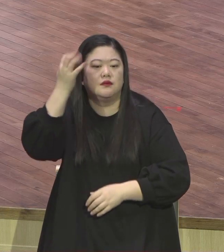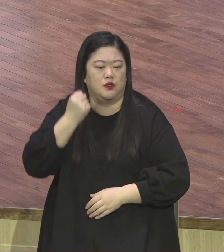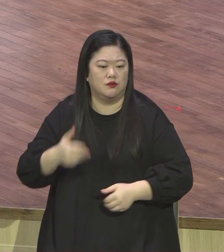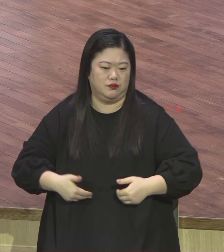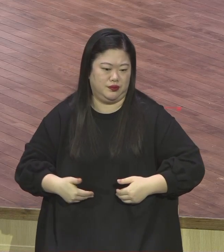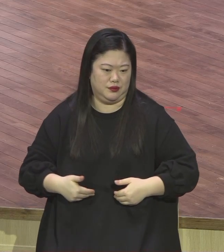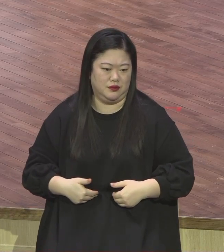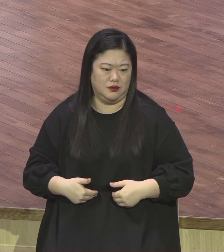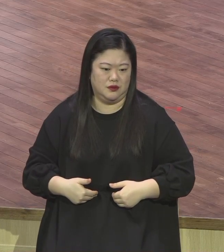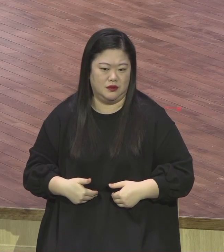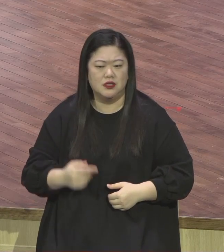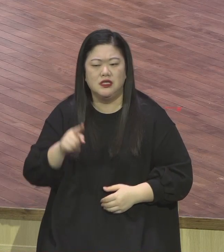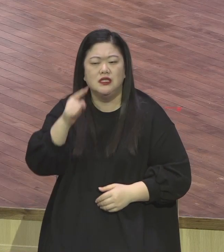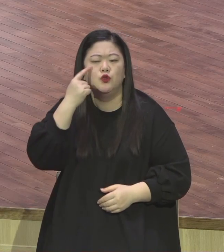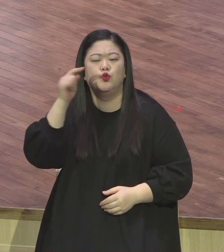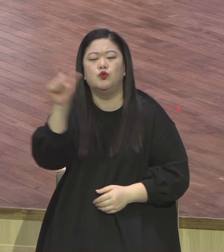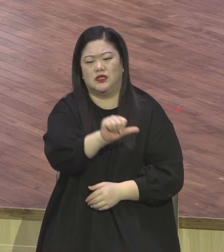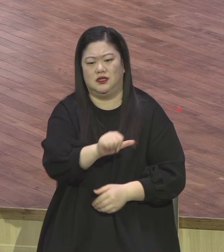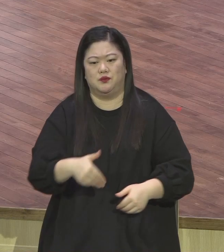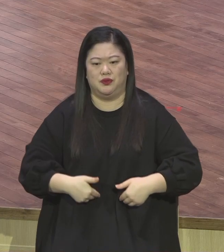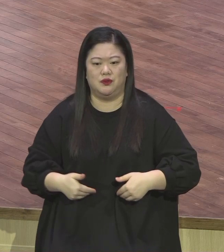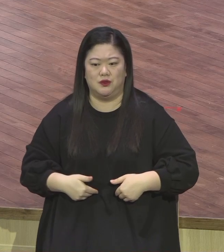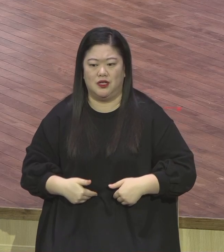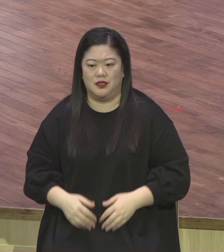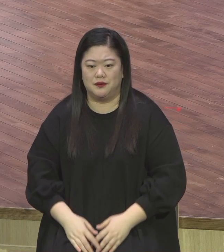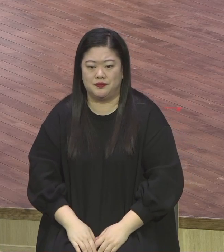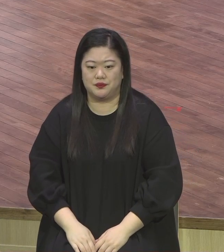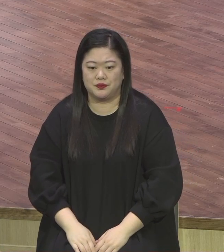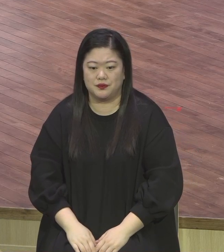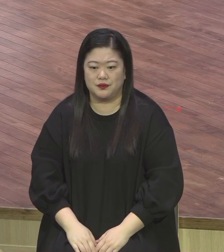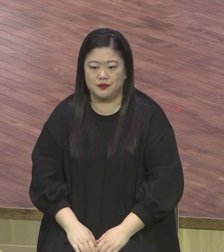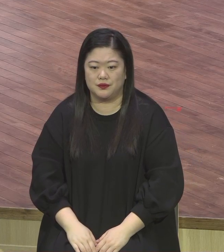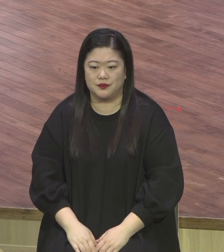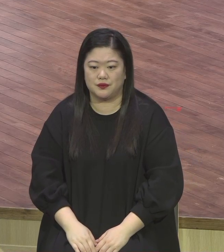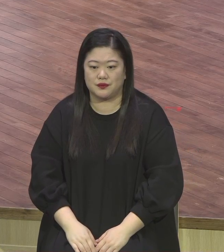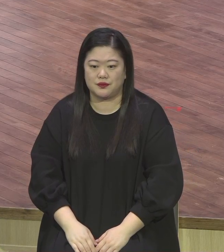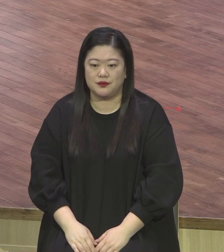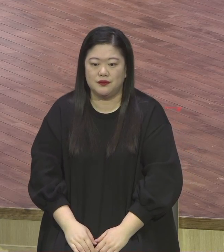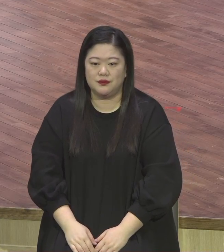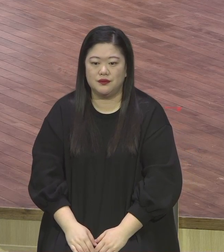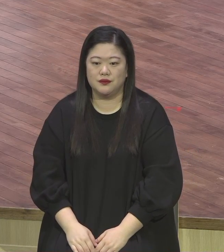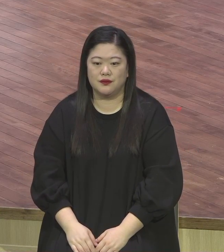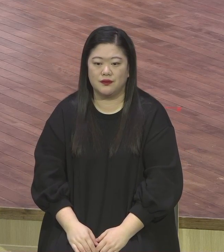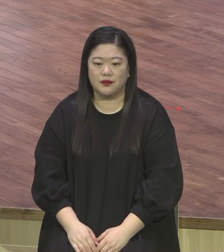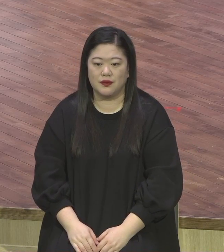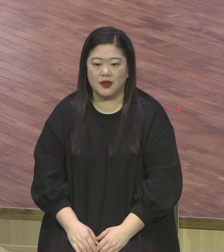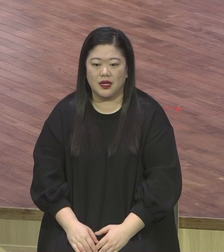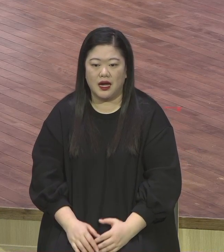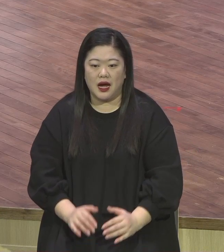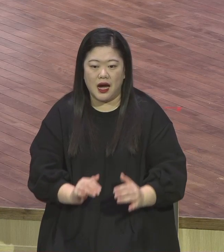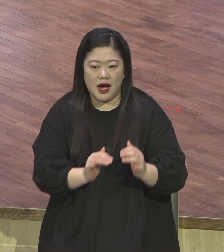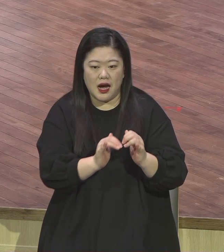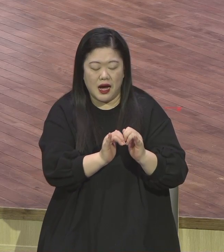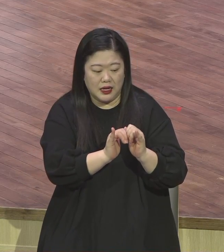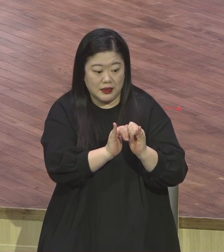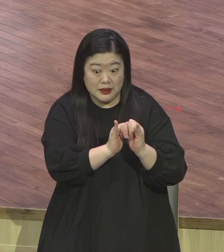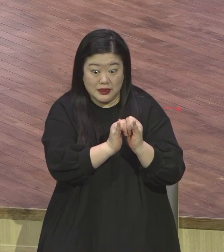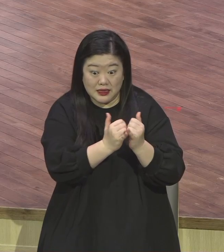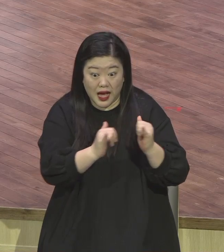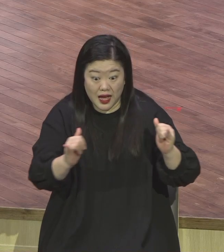온전히 붙잡아야 돼요 사람 말은 그냥 한 번 들으면 안 잊어버려요 자극적인 말은